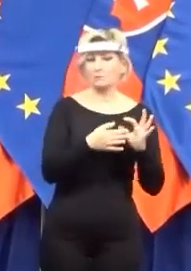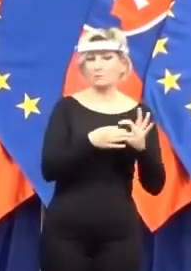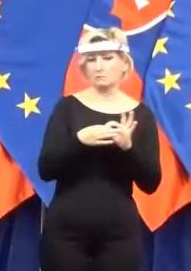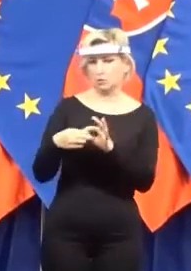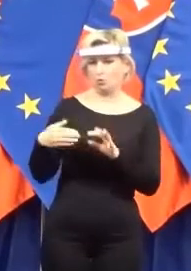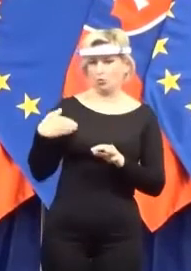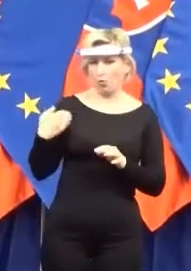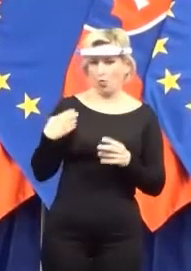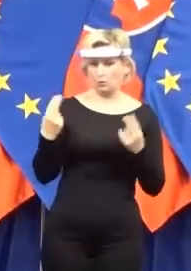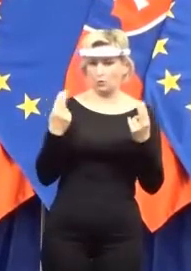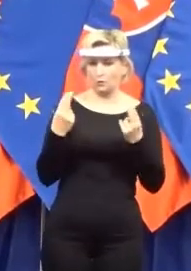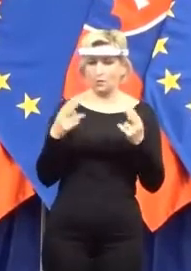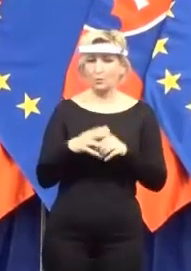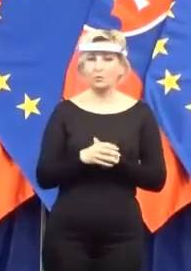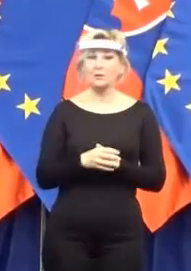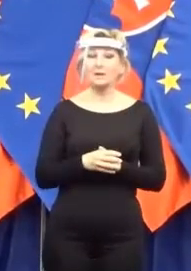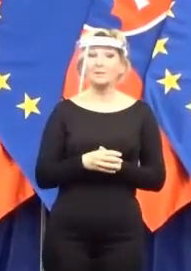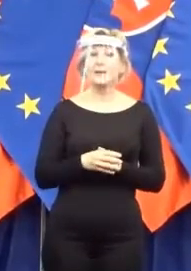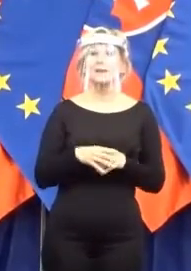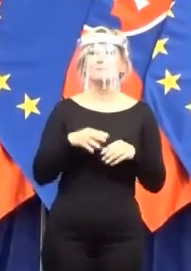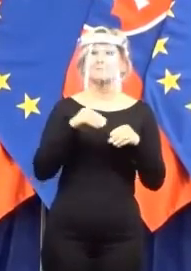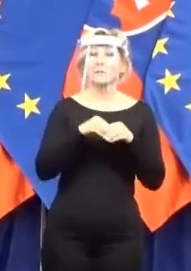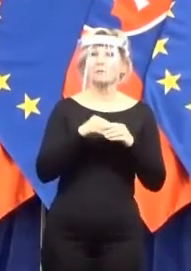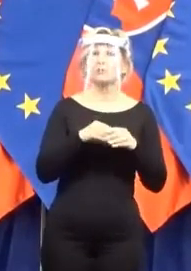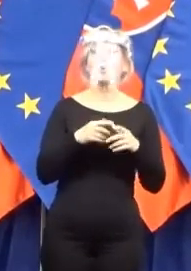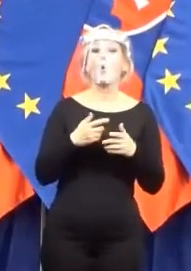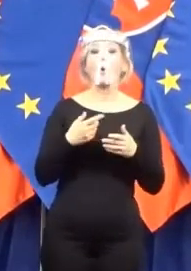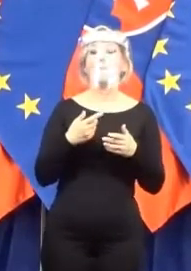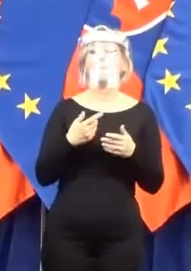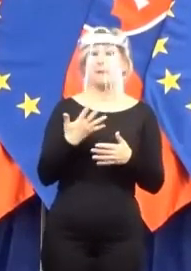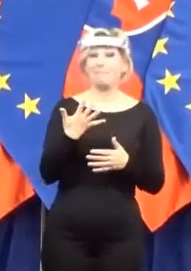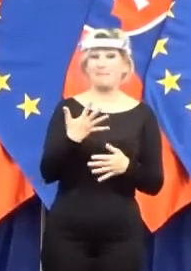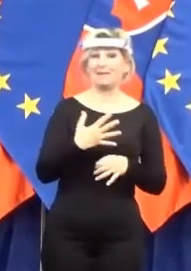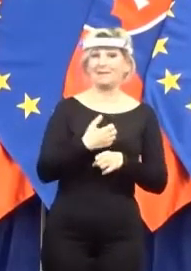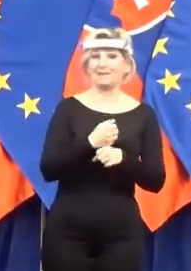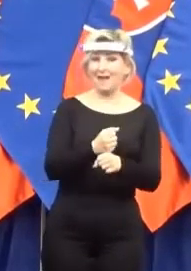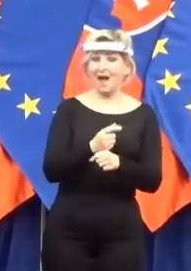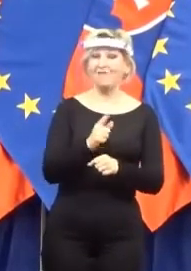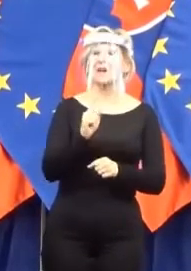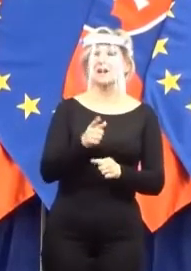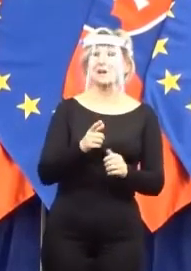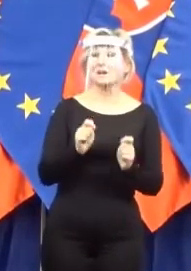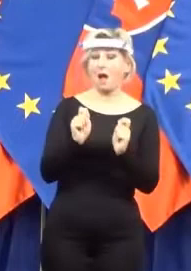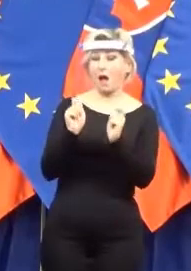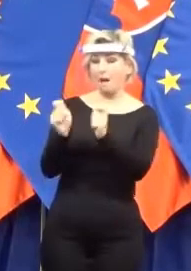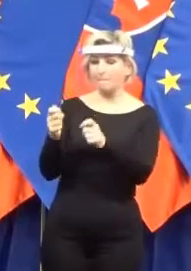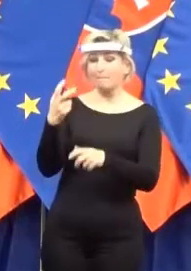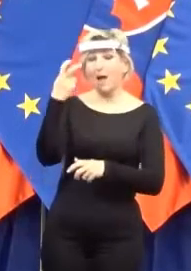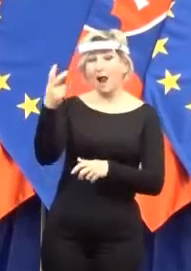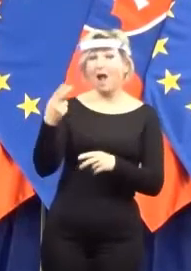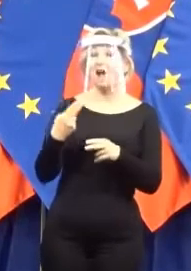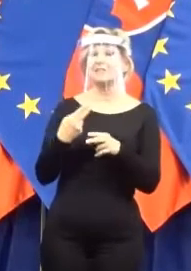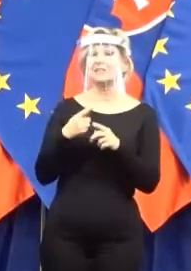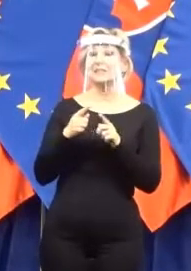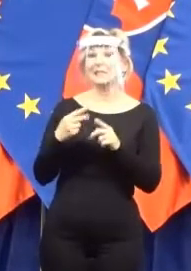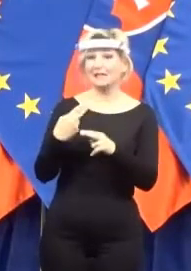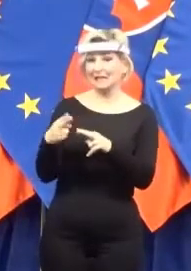smerom k pánovi Mikasovi, hlavnému hygienikovi. Ja som veľmi rád, že sme